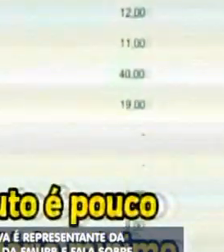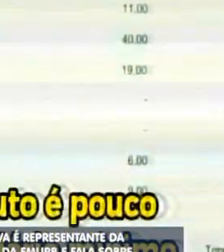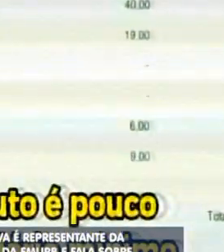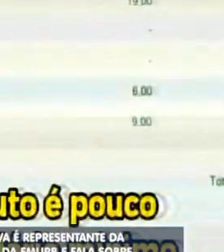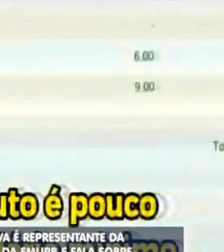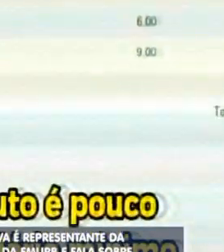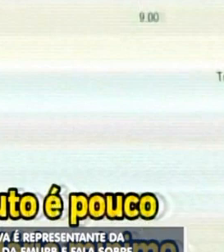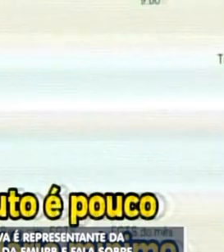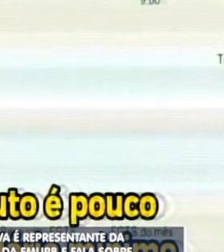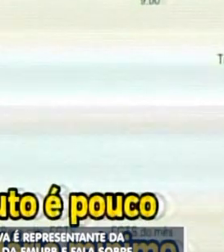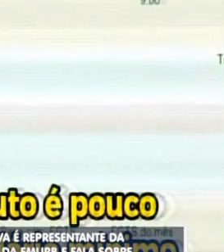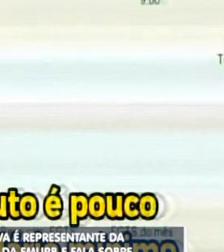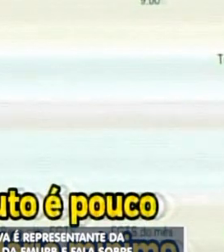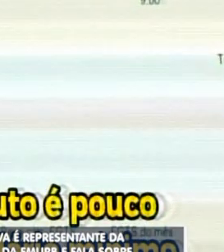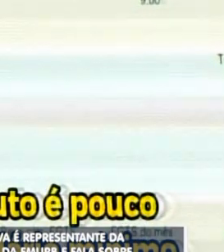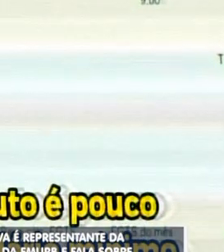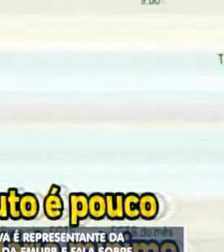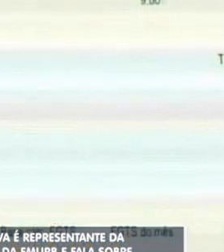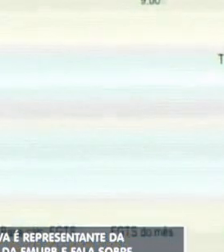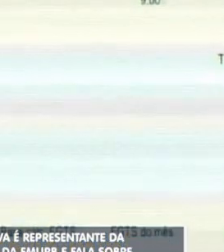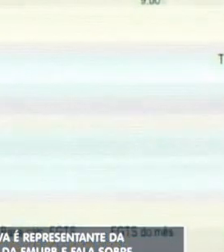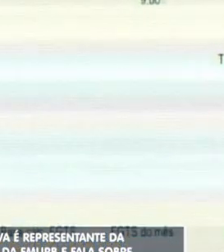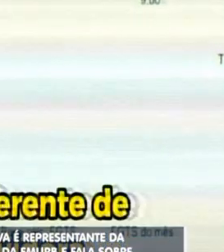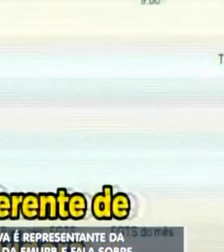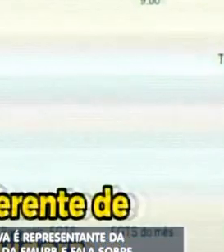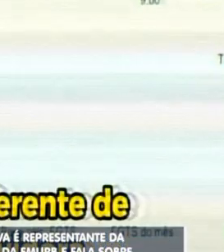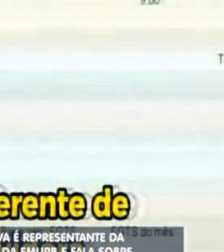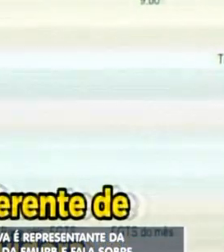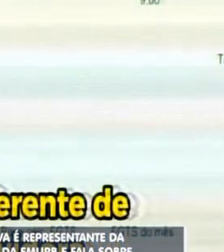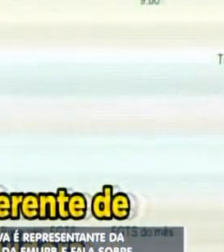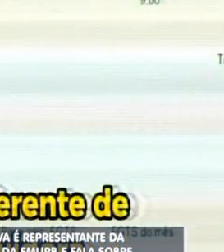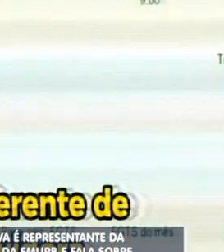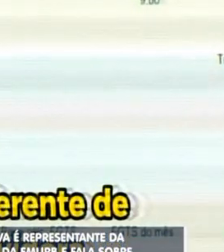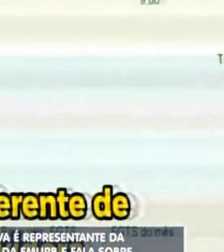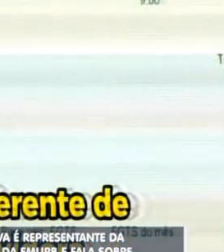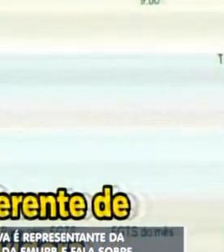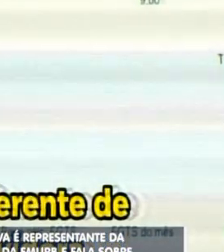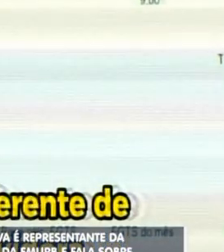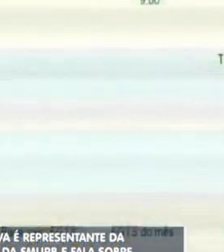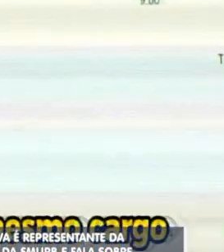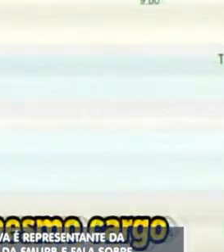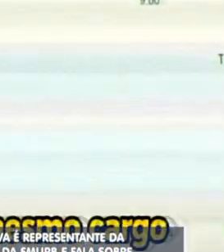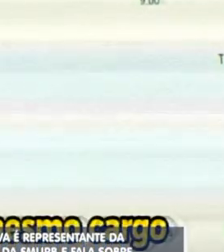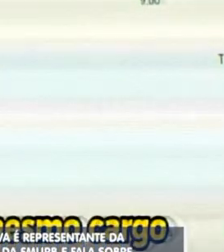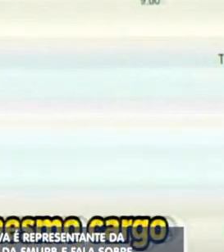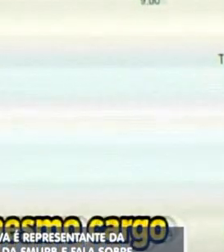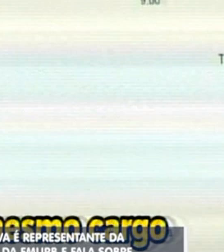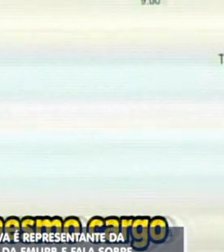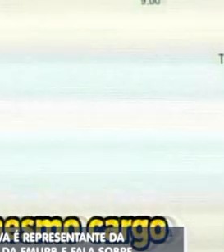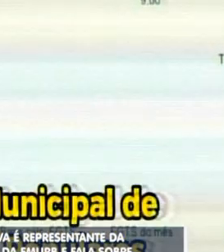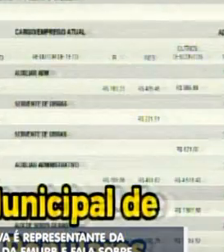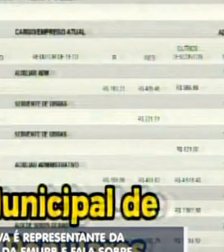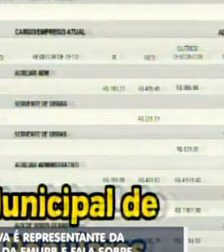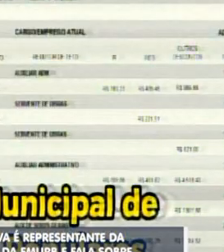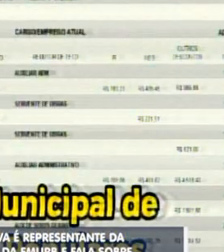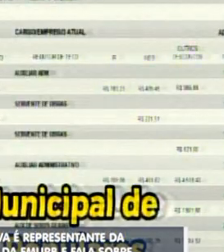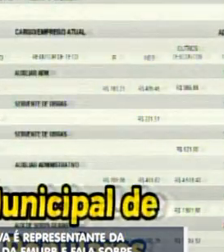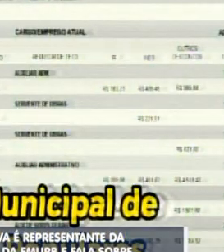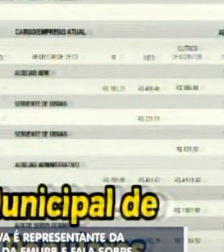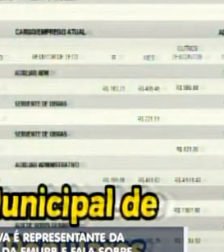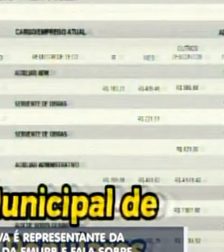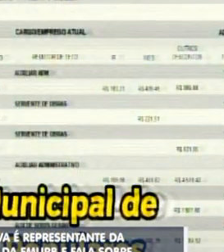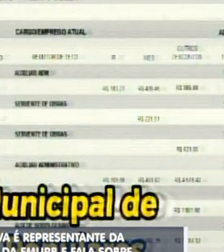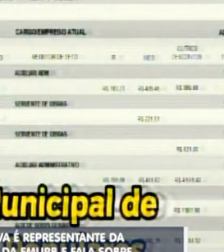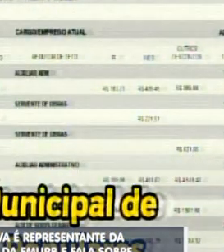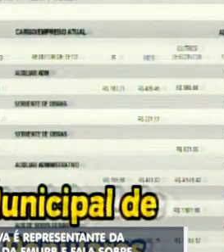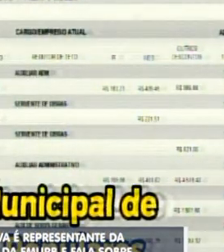bruto é pouco maior que o salário mínimo. Situação diferente de uma servidora que atua no mesmo cargo na empresa municipal